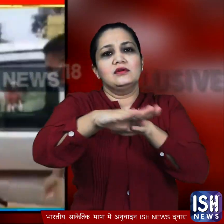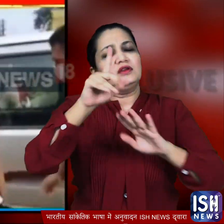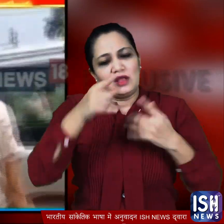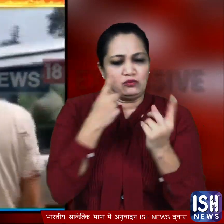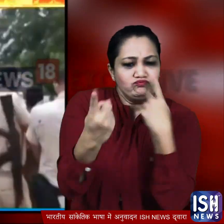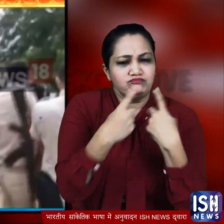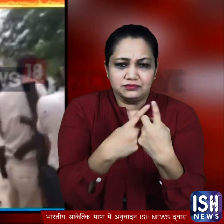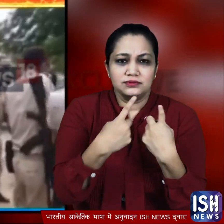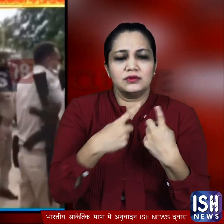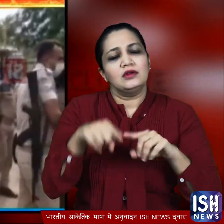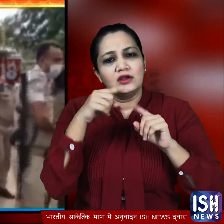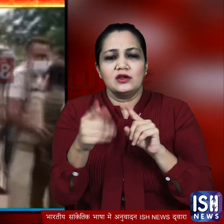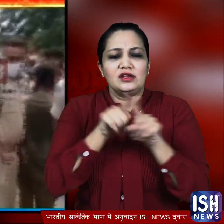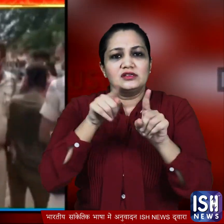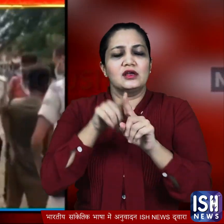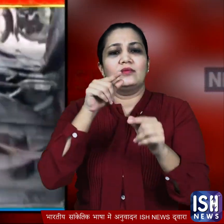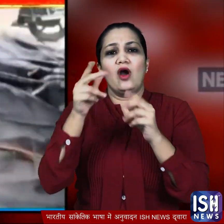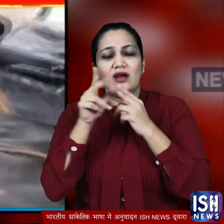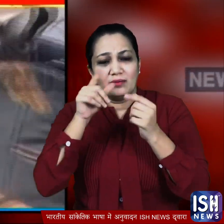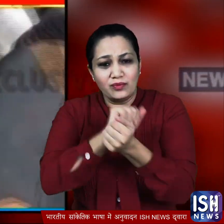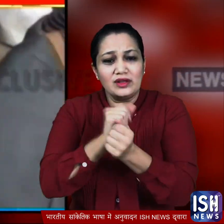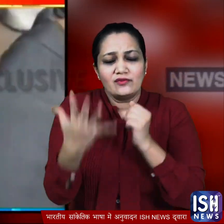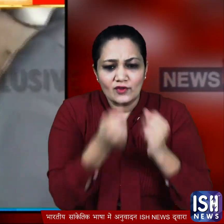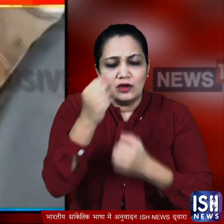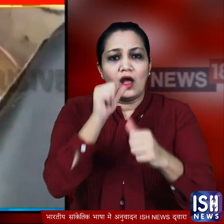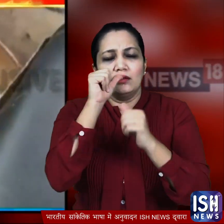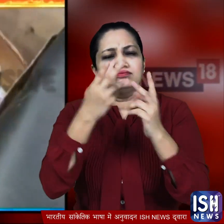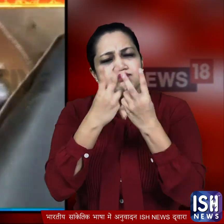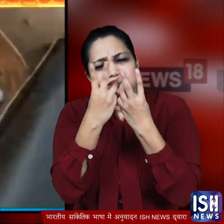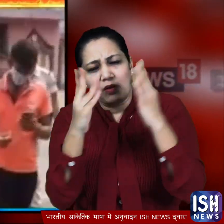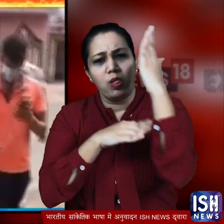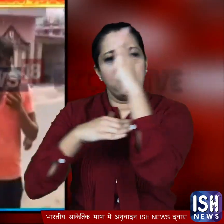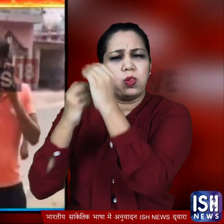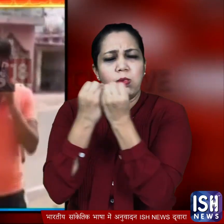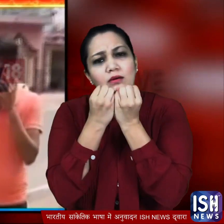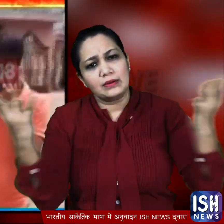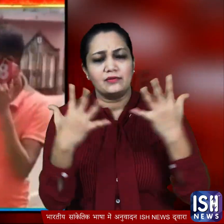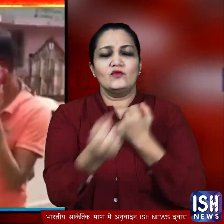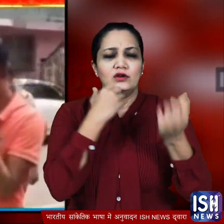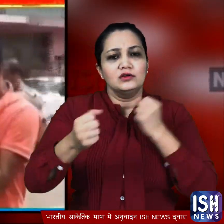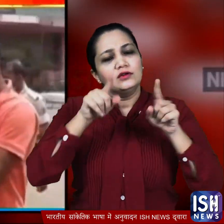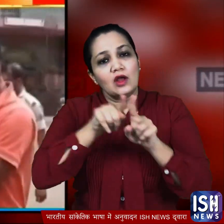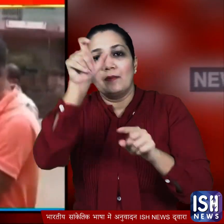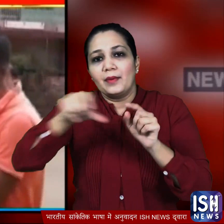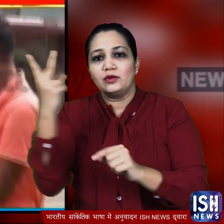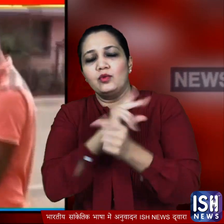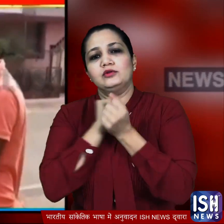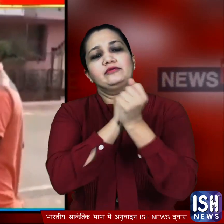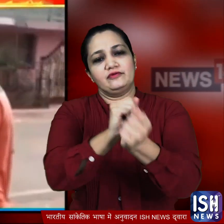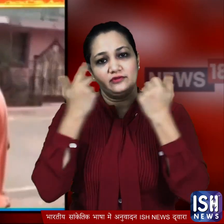तलाशी ली गई इस दोरान पुलिस के जवानों को गाड़ी के अंदर से शराब की कई बोतले मिली जिसके बाद इन्हें ले जा रहे दोनों आरोपियों को हिरासत में ले लिया